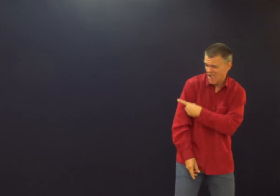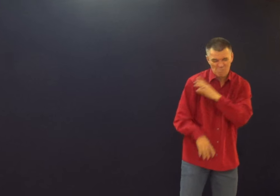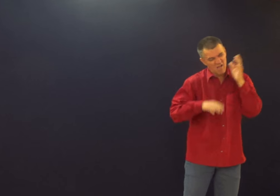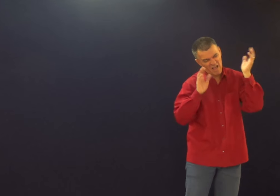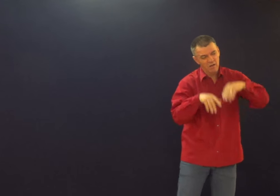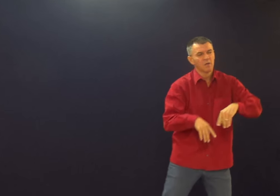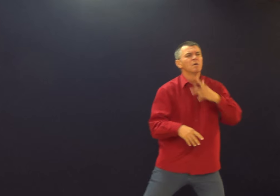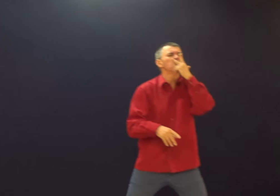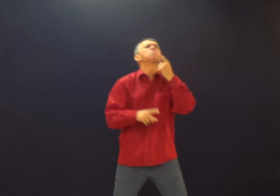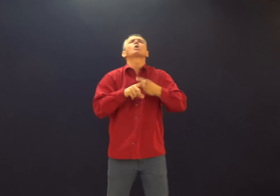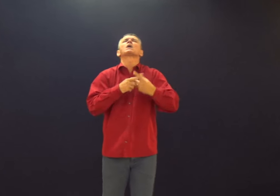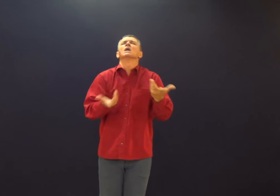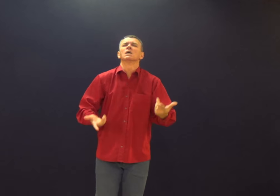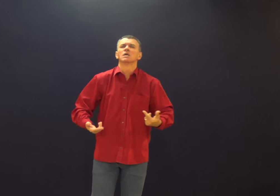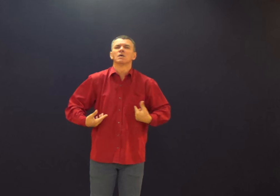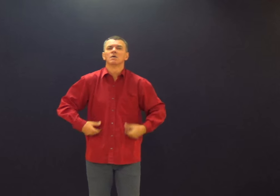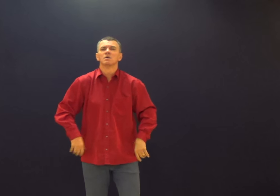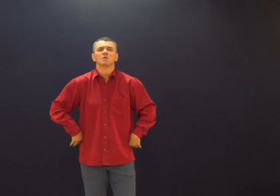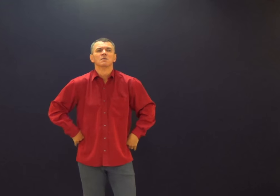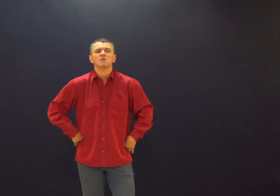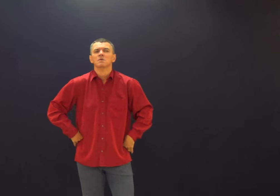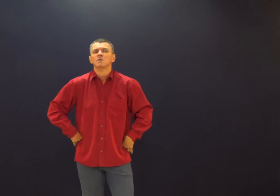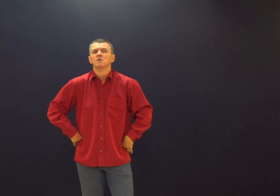Porque as pessoas estavam calçoando, estavam brincando. Por quê?